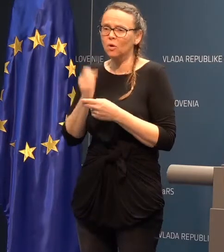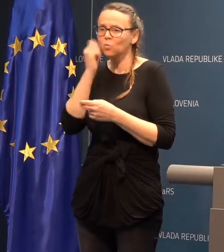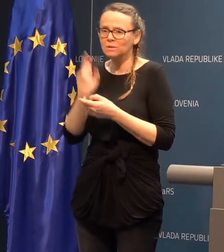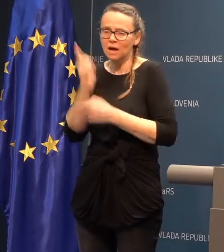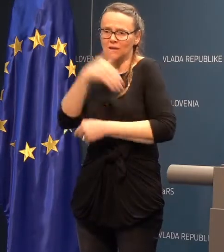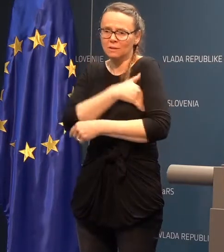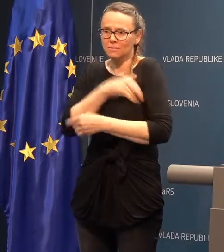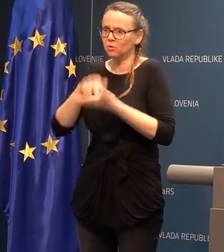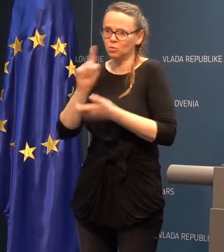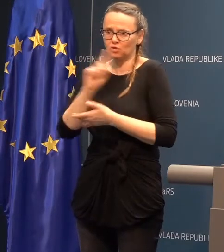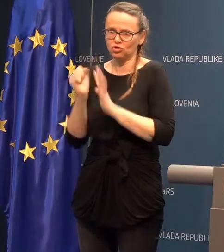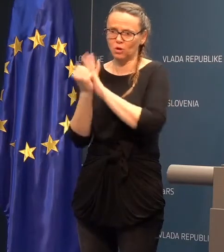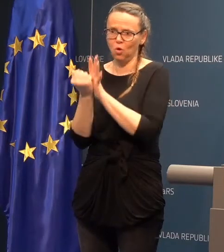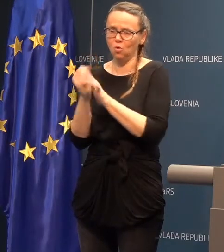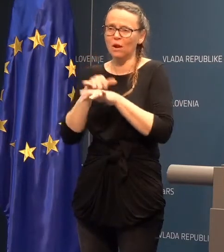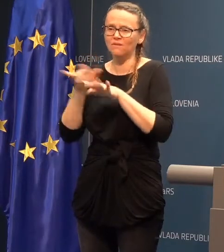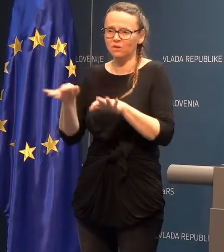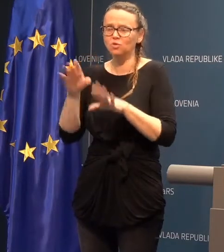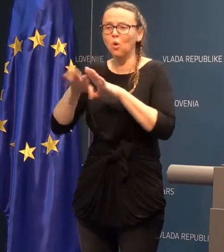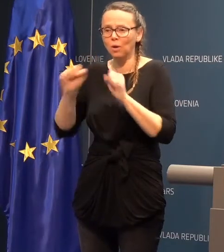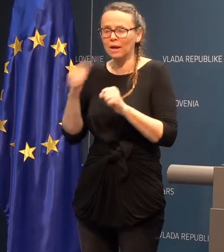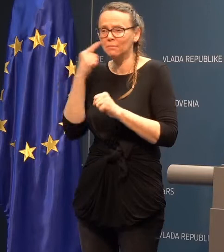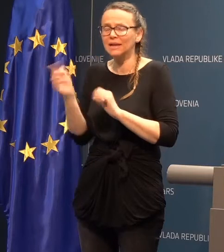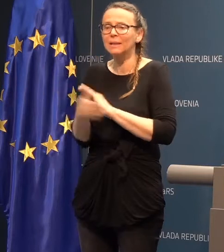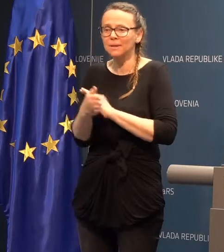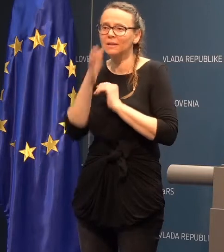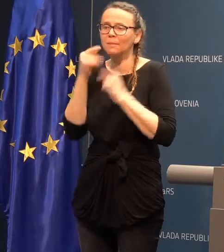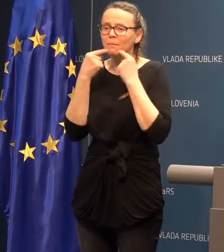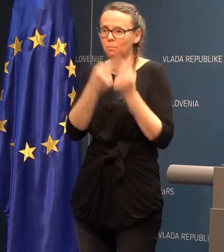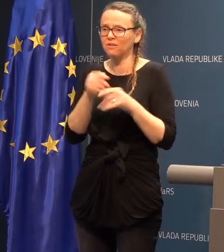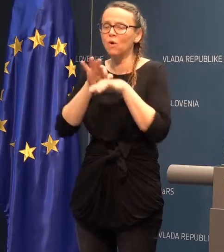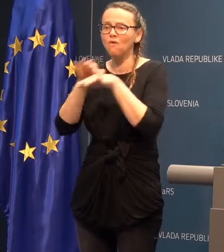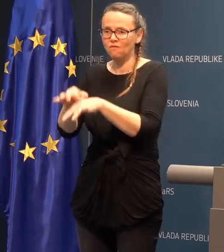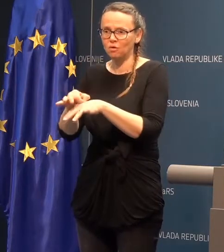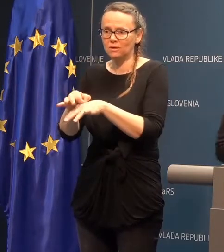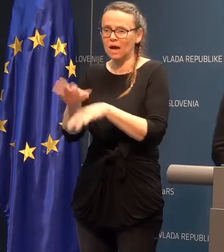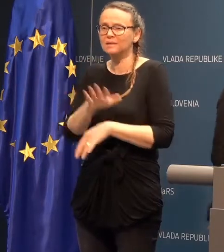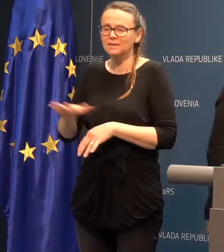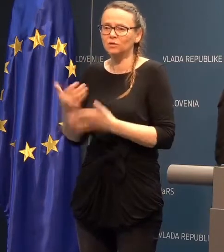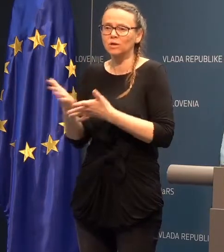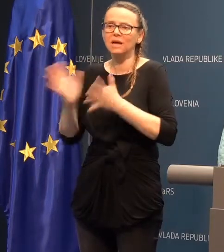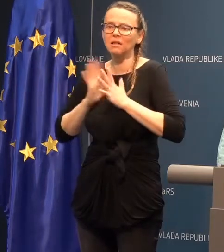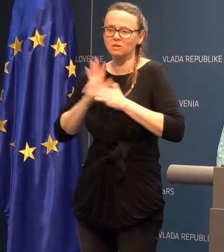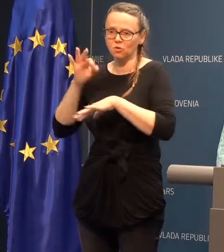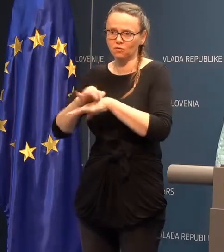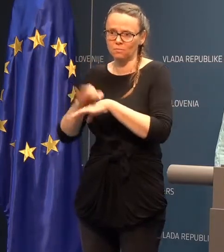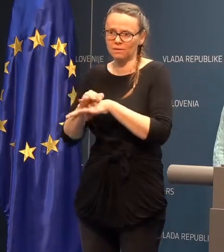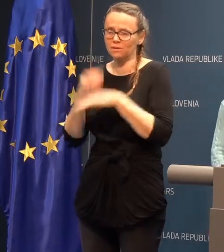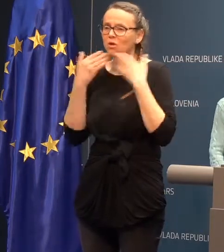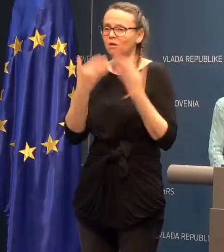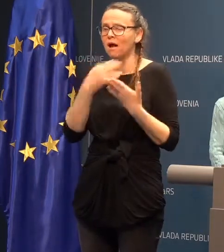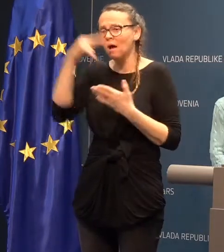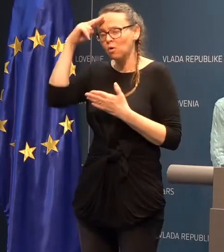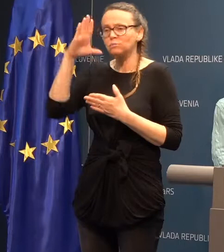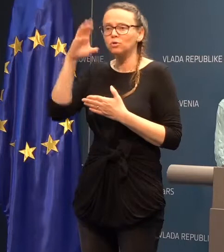koronavirus. V ukrepih, glede medlike, pa bi povedal bodja svi, ktoré za katastrofno medici. Hvala, gospod Čandr,